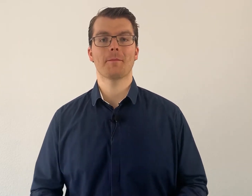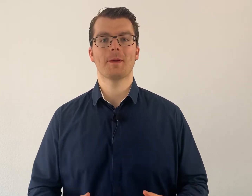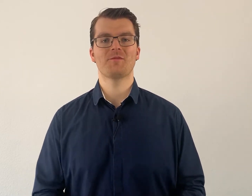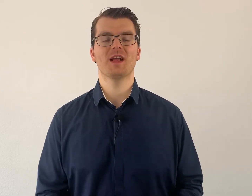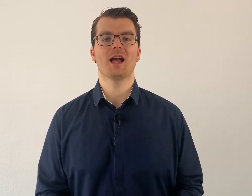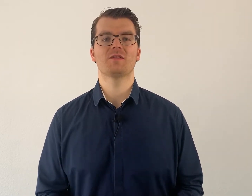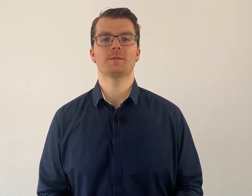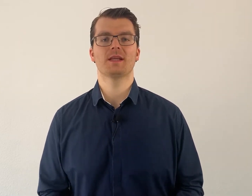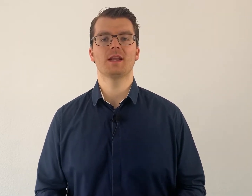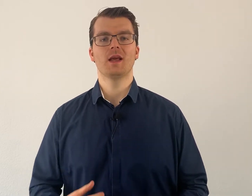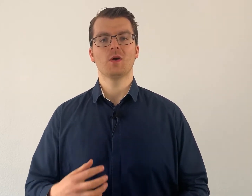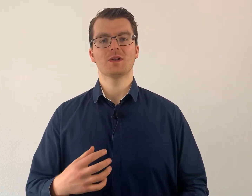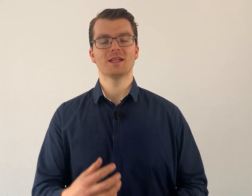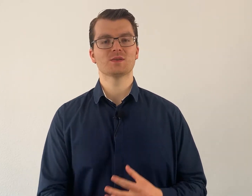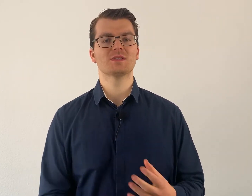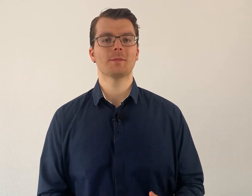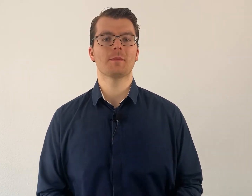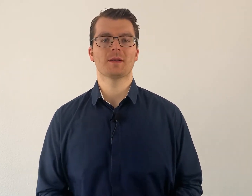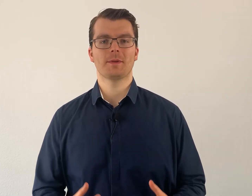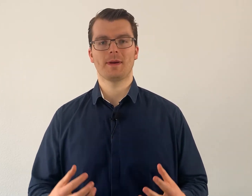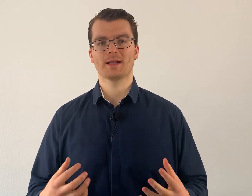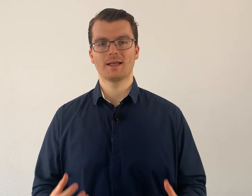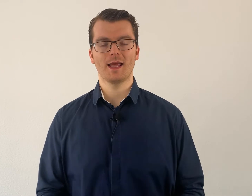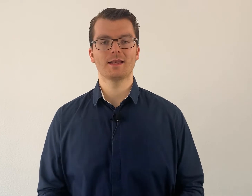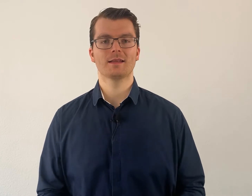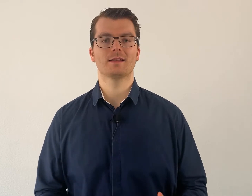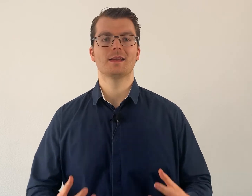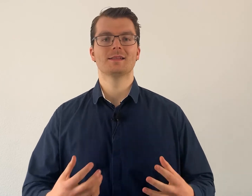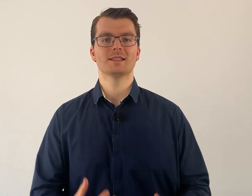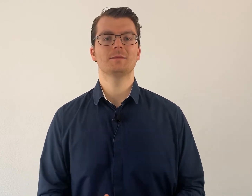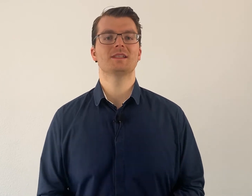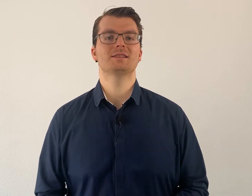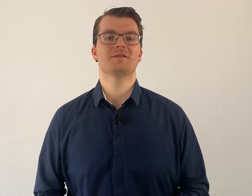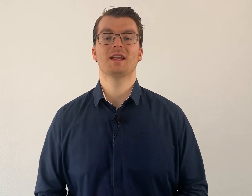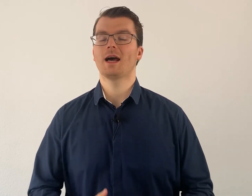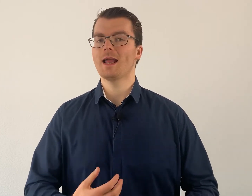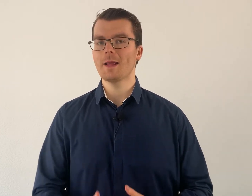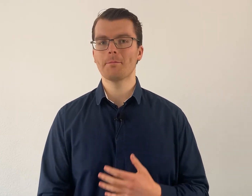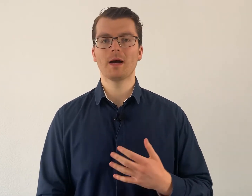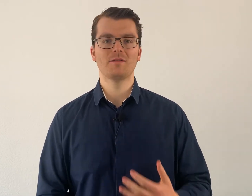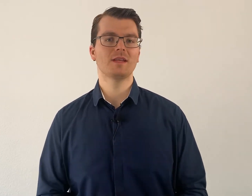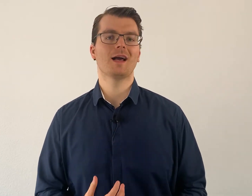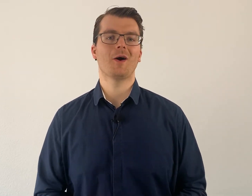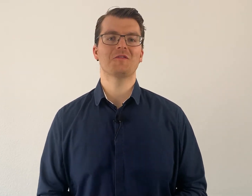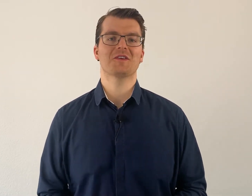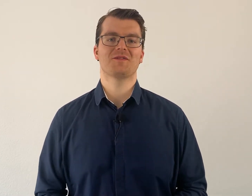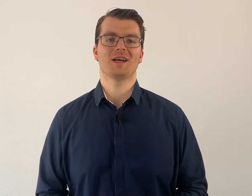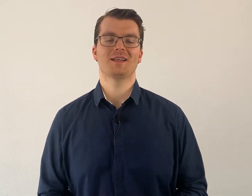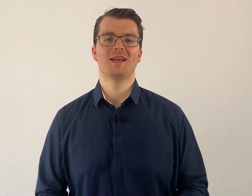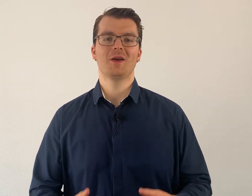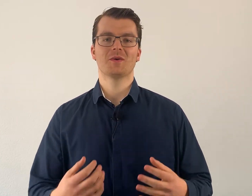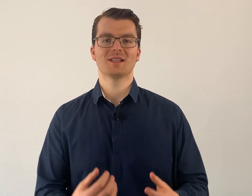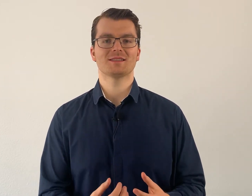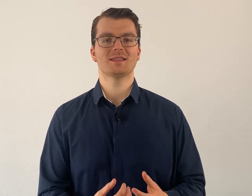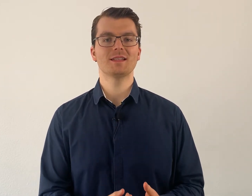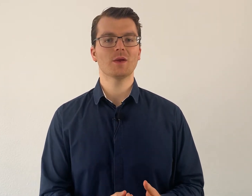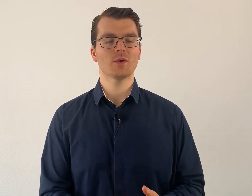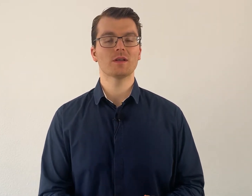beim Fingeralphabet. Und in der Zusammenarbeit mit meinen Klientinnen sind mir diese Fehler immer wieder aufgefallen. Und das sind die Gründe,